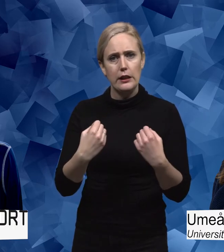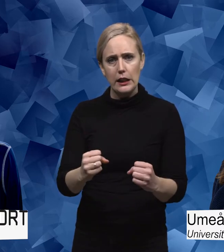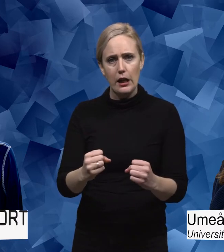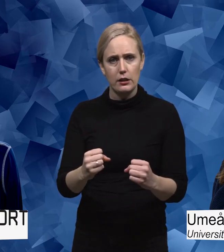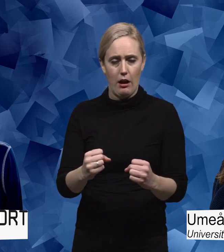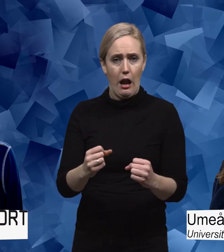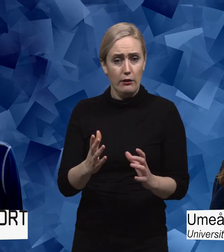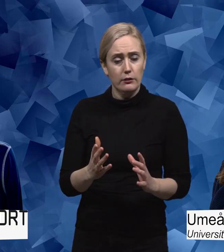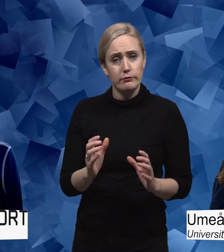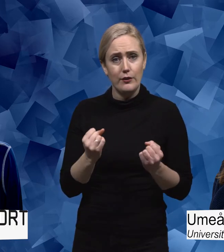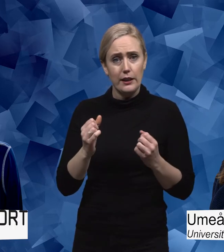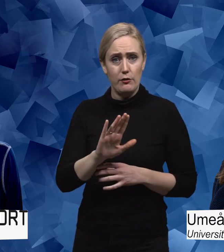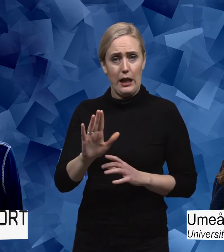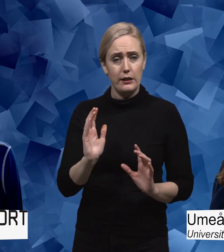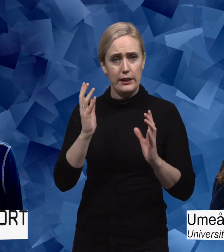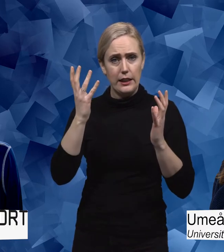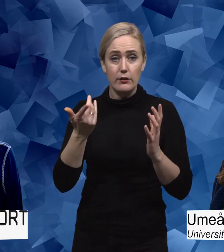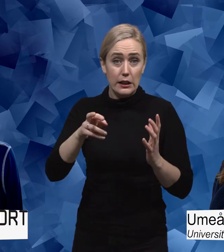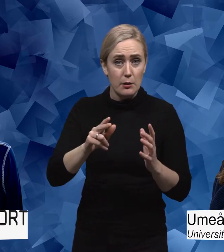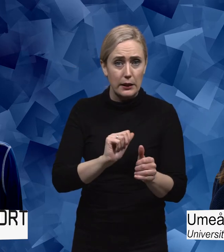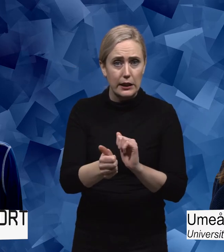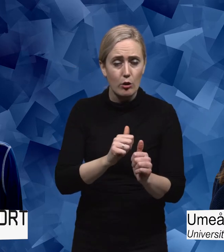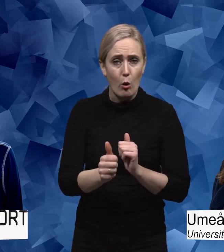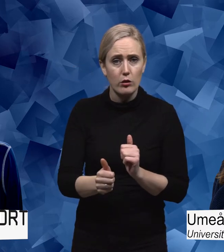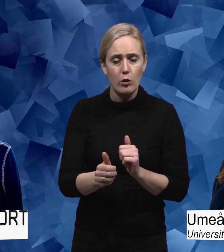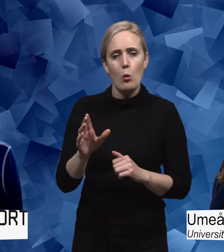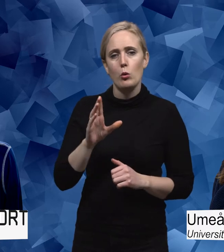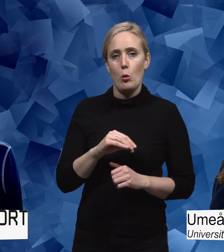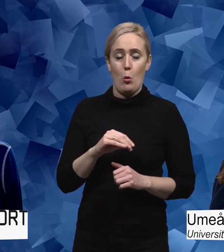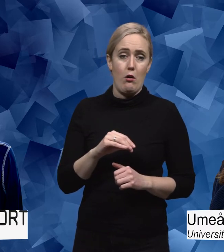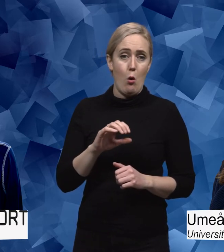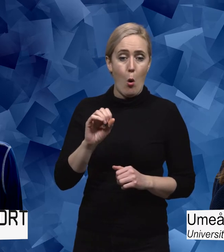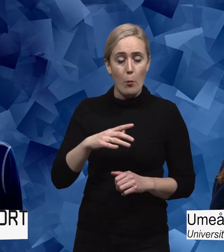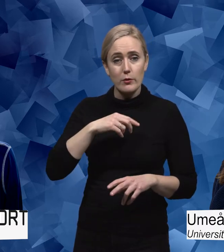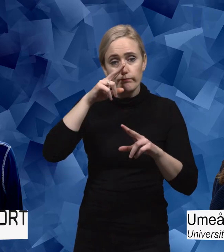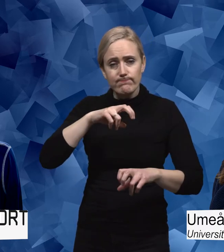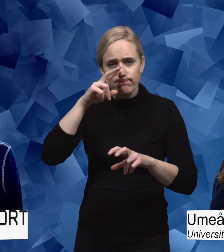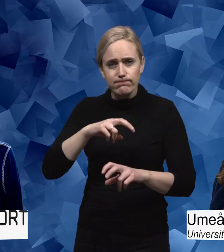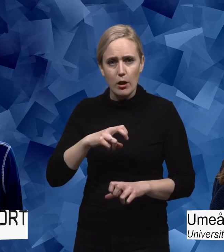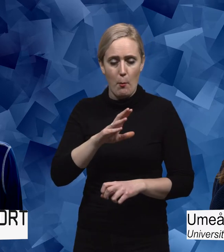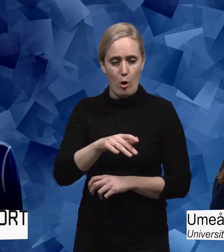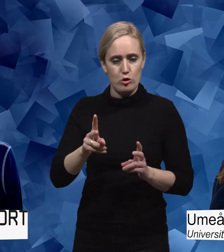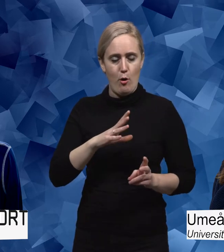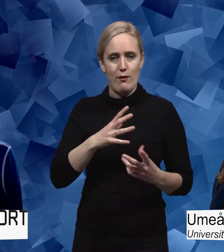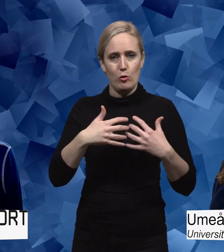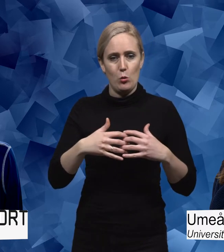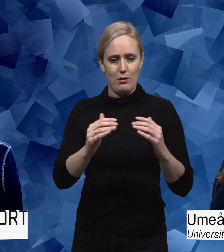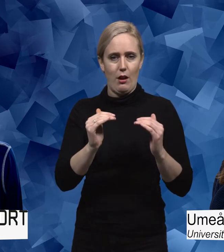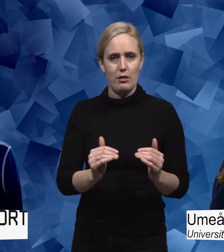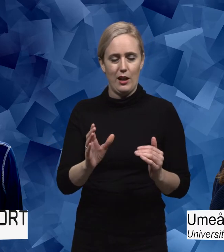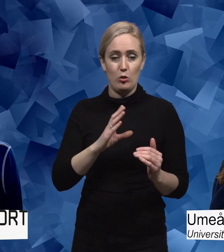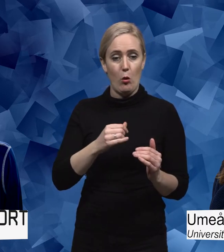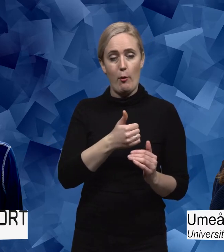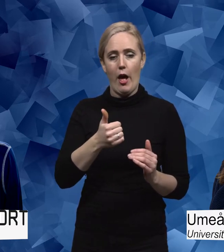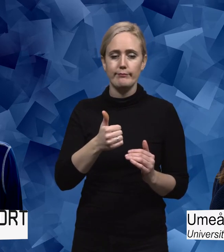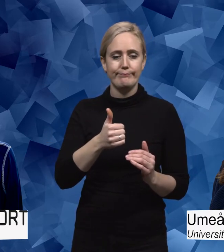är viktiga i deras livskontext, till exempel idrott. Och då är det lätt att kanske, när man då gör en studie om barn med funktionsnedsättning, drar slutsatsen